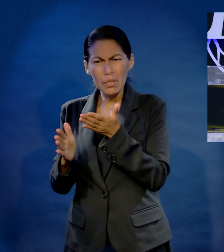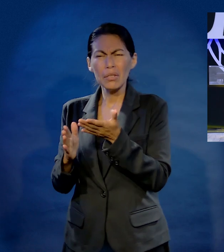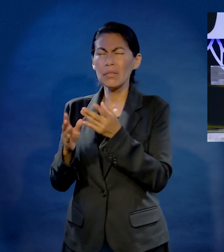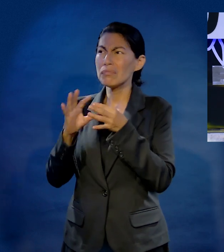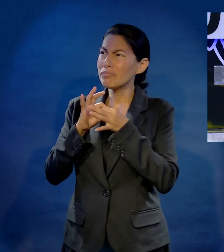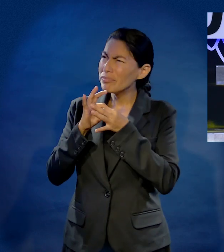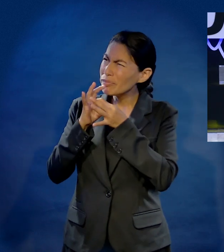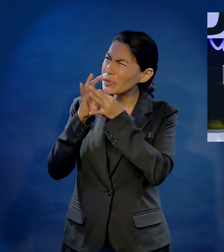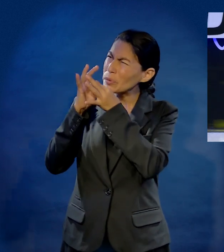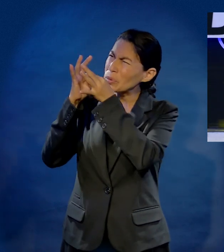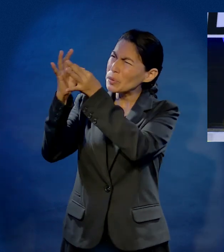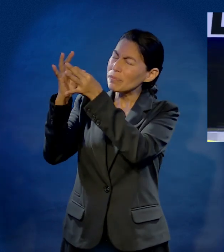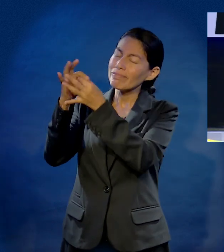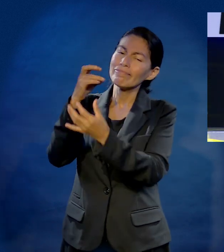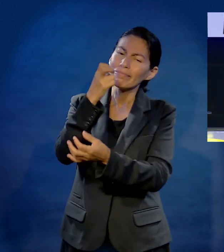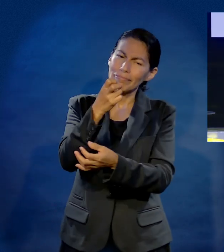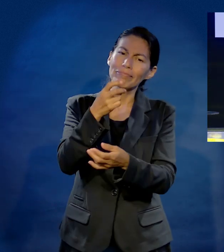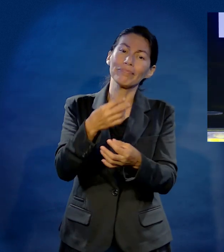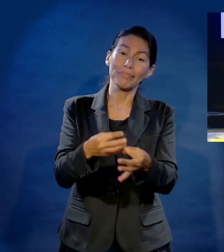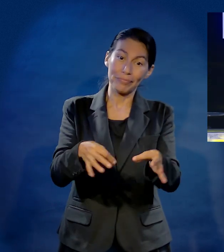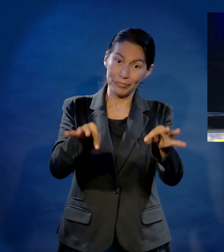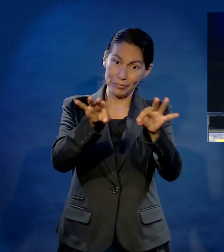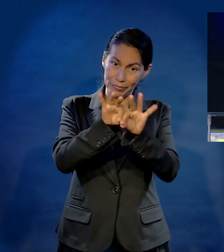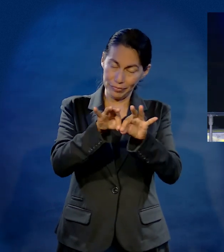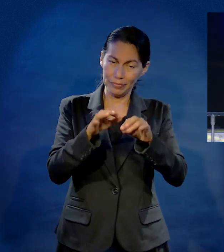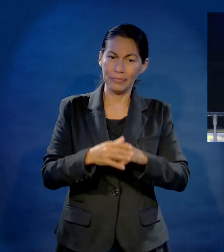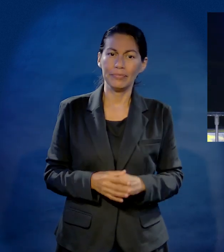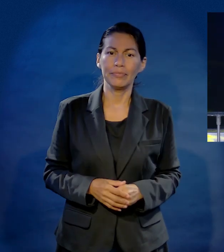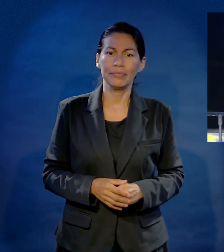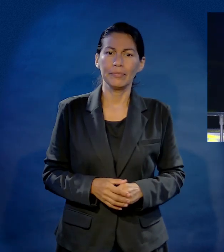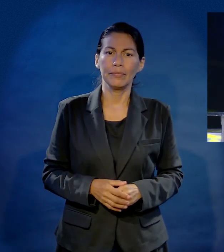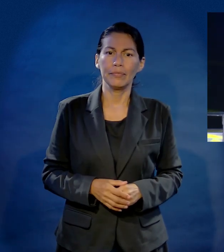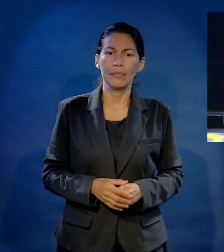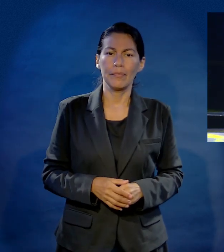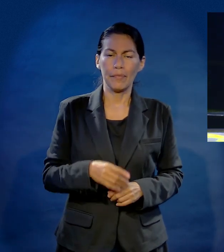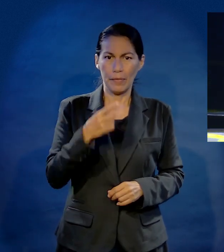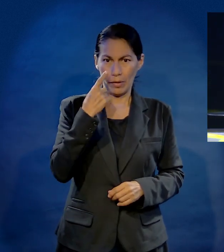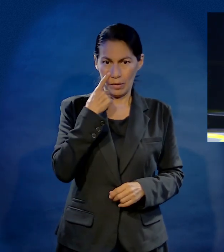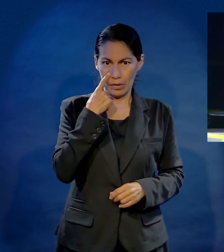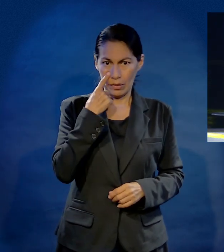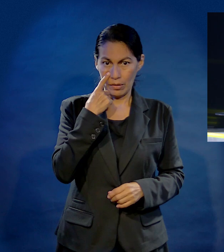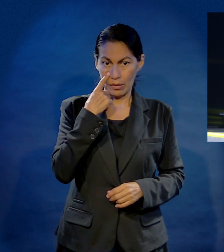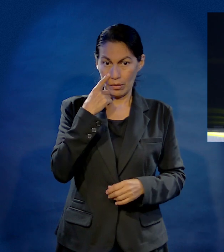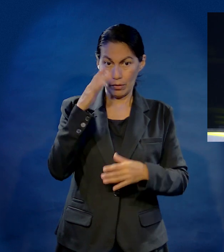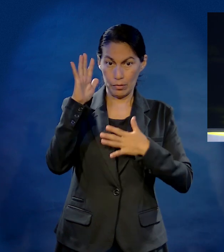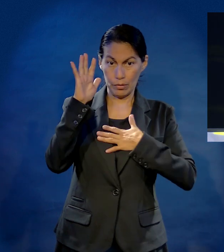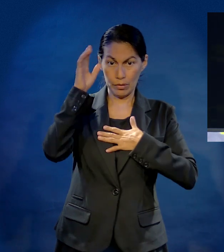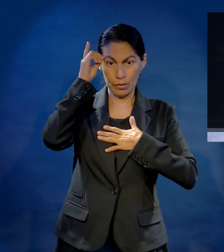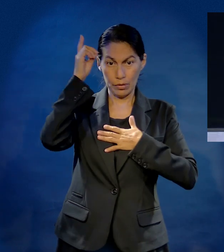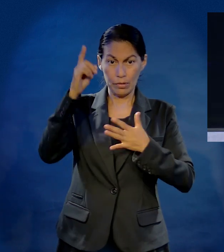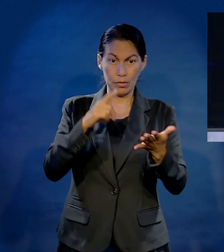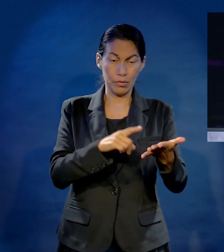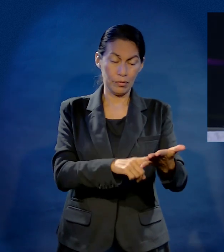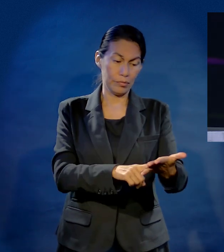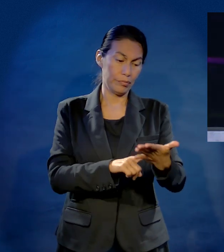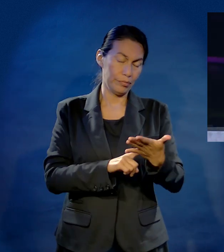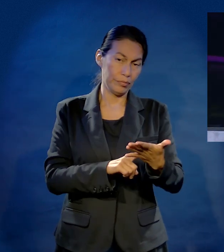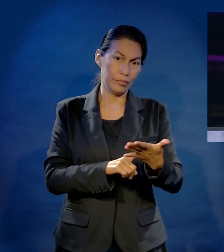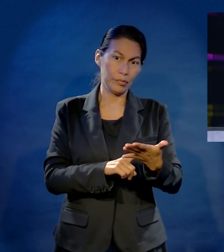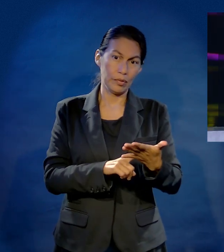Señor, usted estará estable, sólido. Es importantísimo. Mire cuál es la promesa del Señor. No estoy hablando de más, porque en